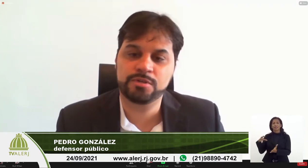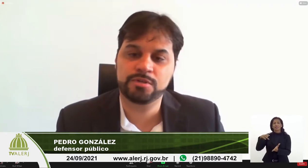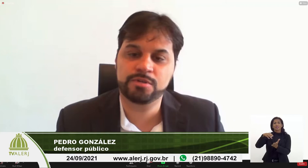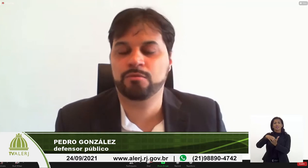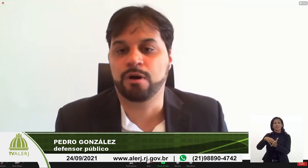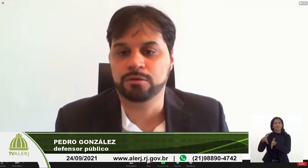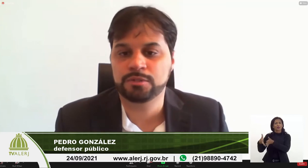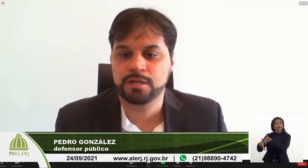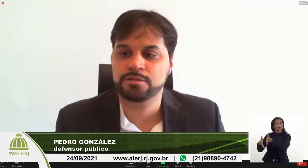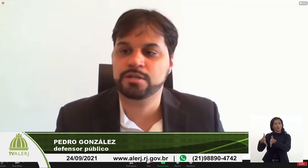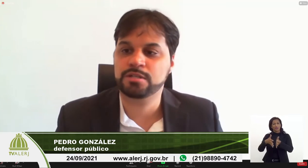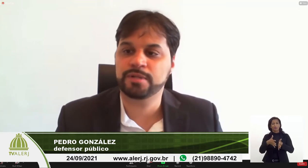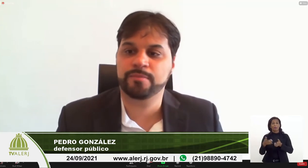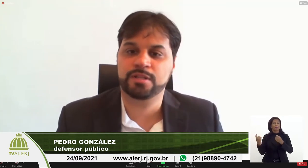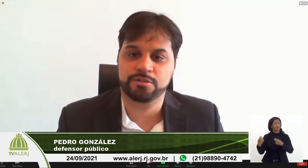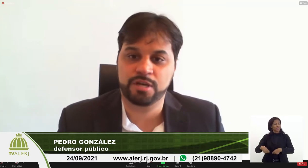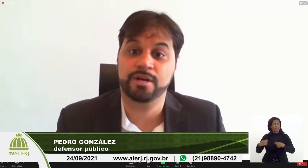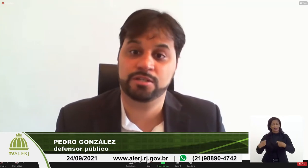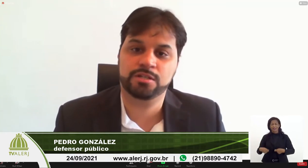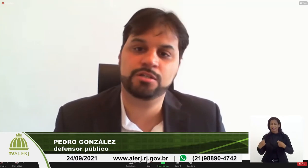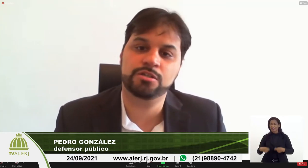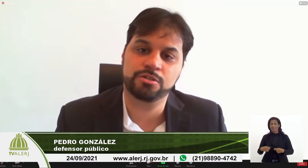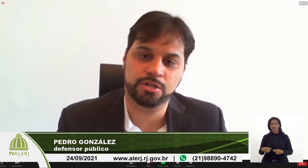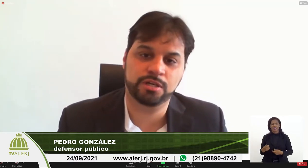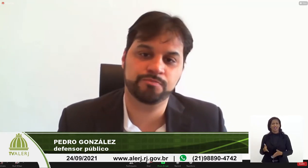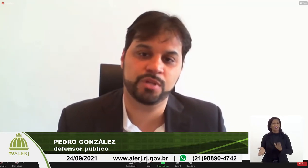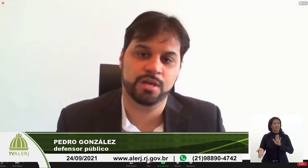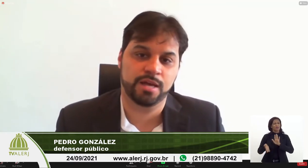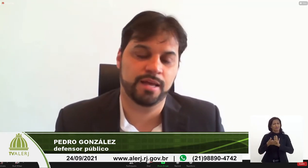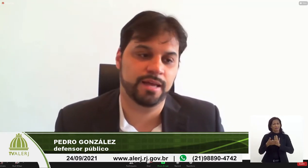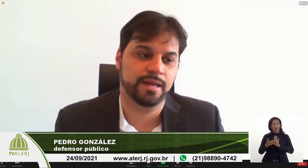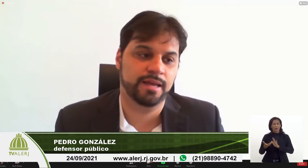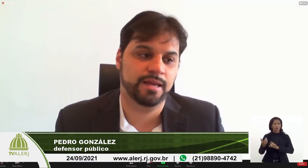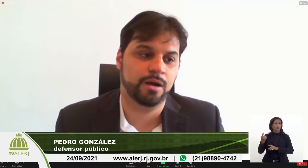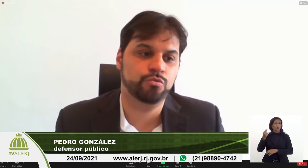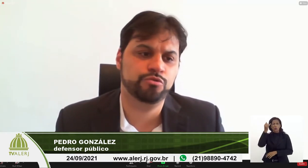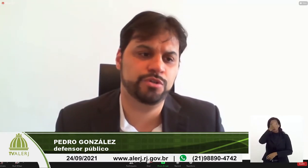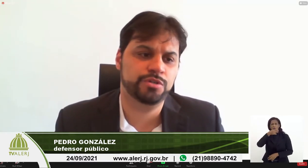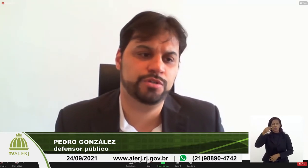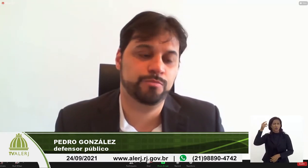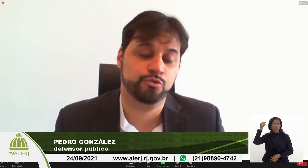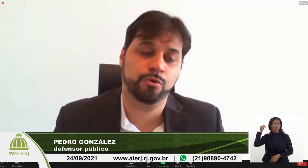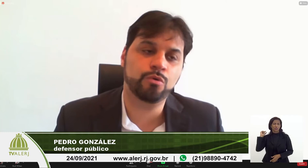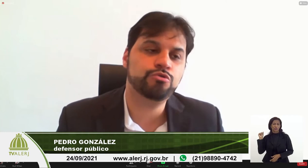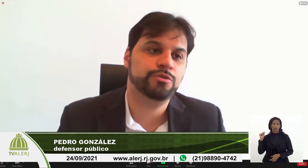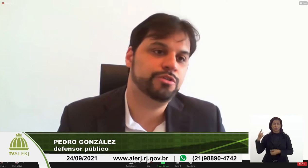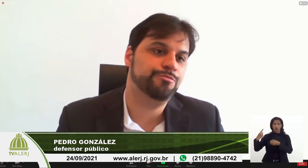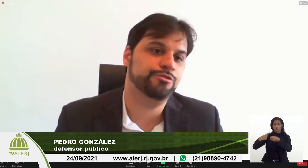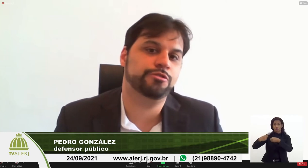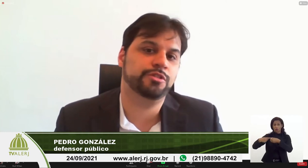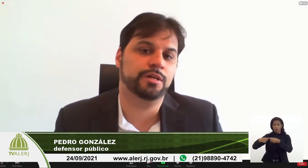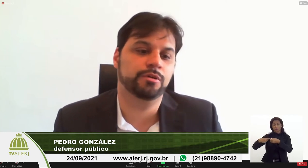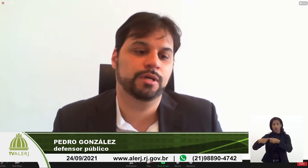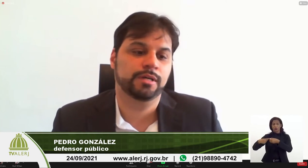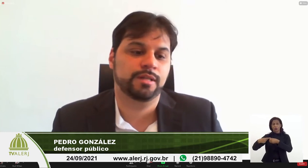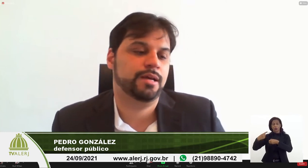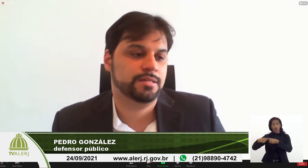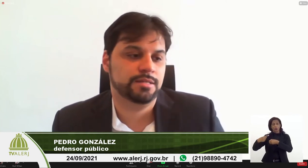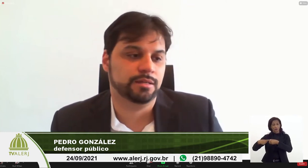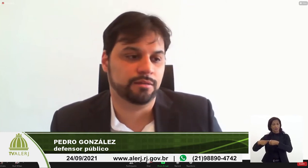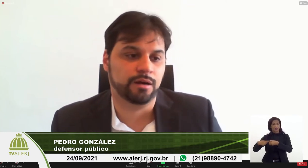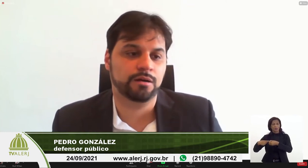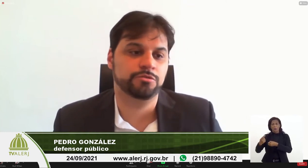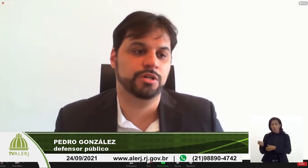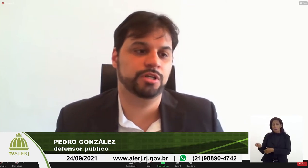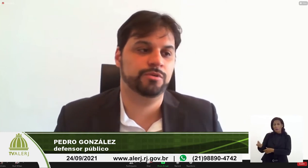de Libras estatual. Acho que essa é uma demanda já bastante antiga. Alguns municípios, poucos municípios do estado têm